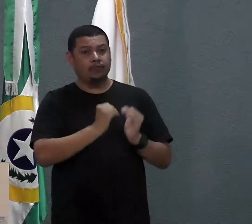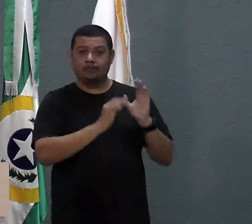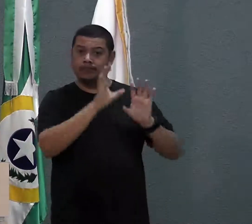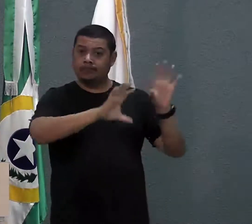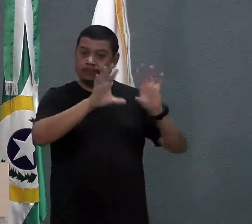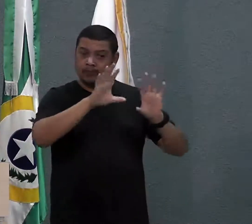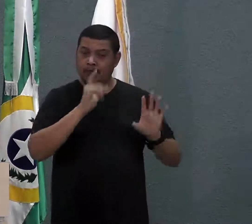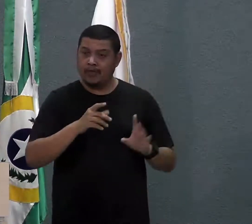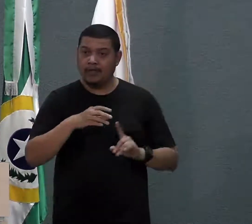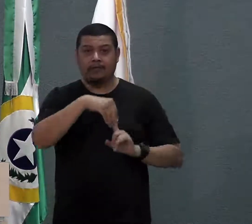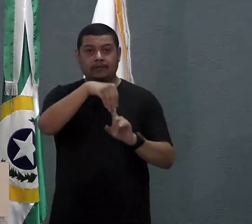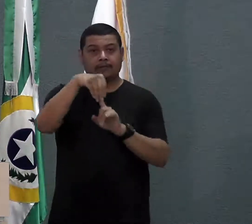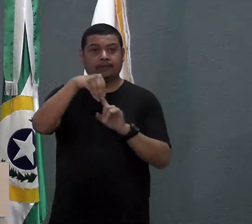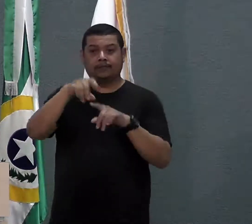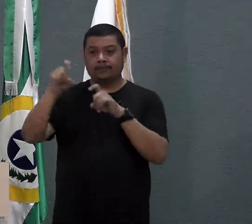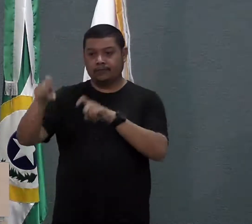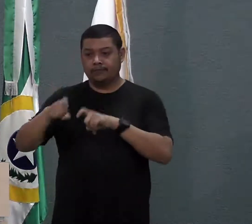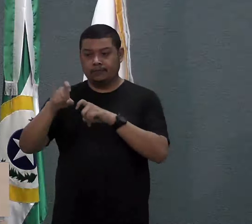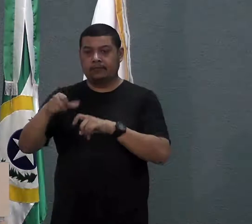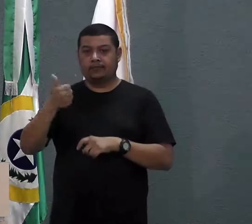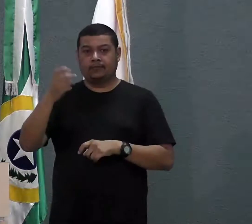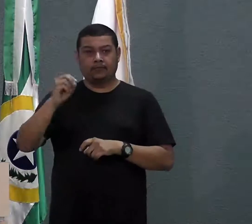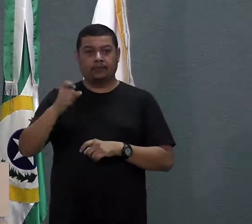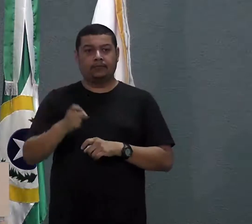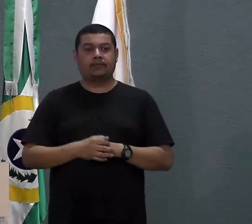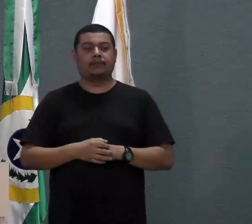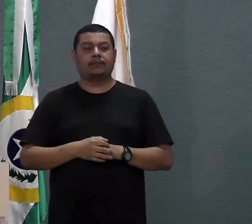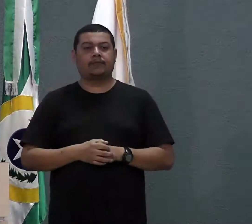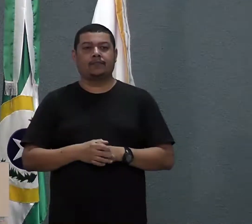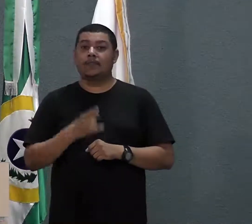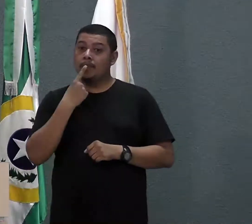ponto de referência ali na linha 10, é perto da Pedrona.